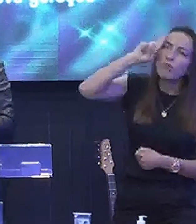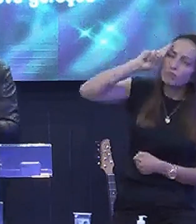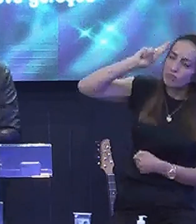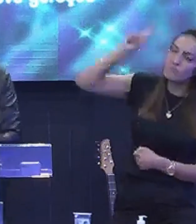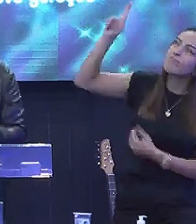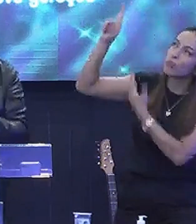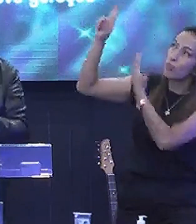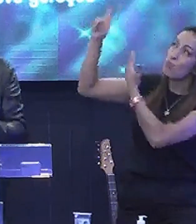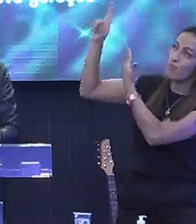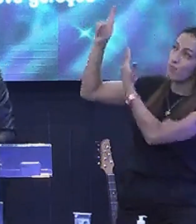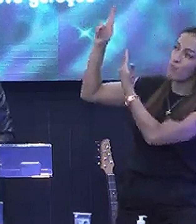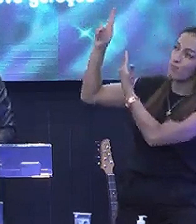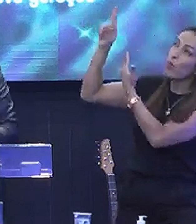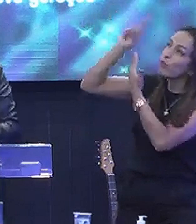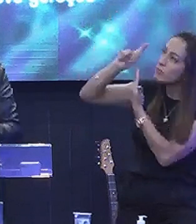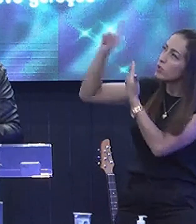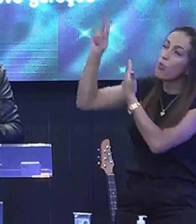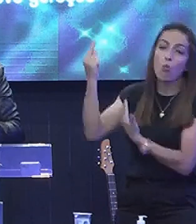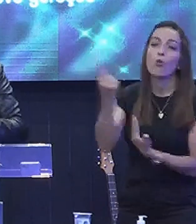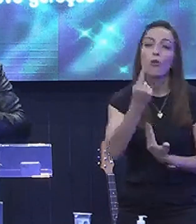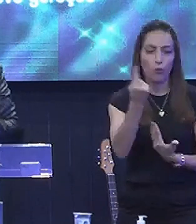O Senhor